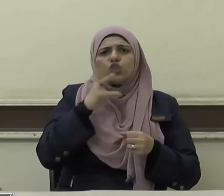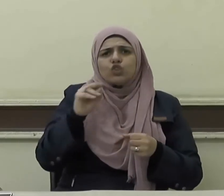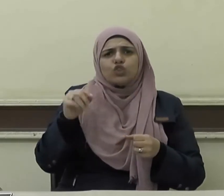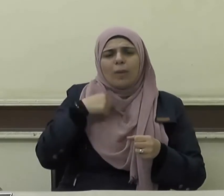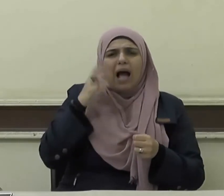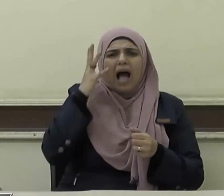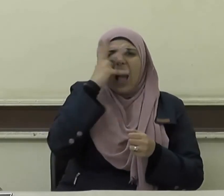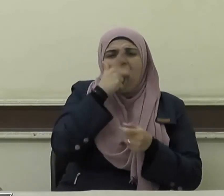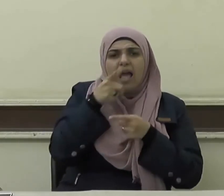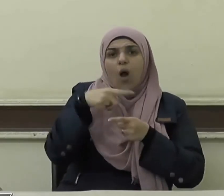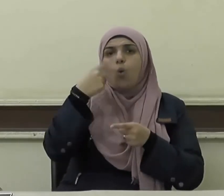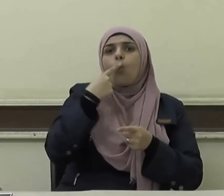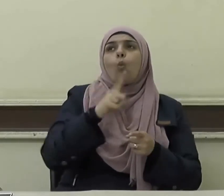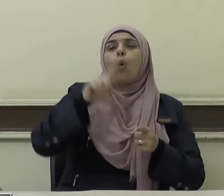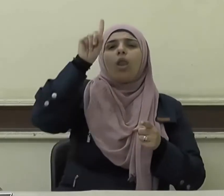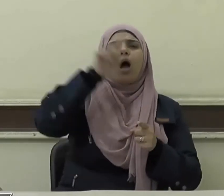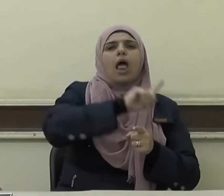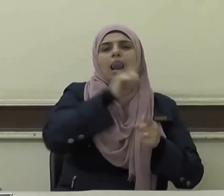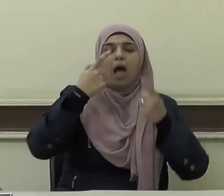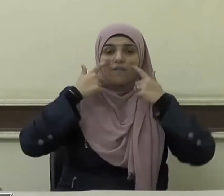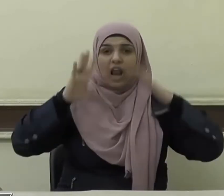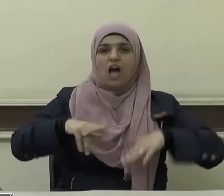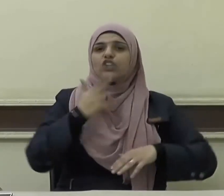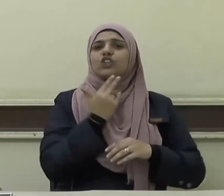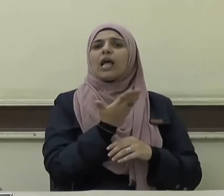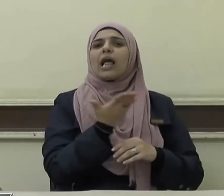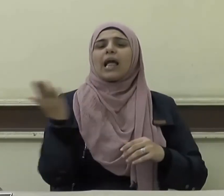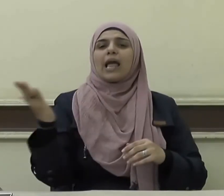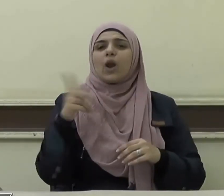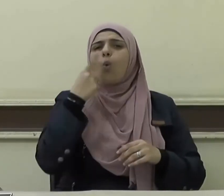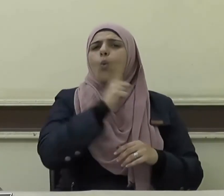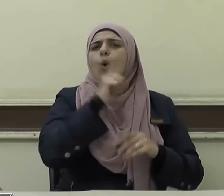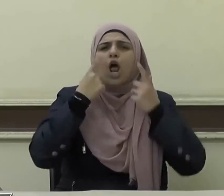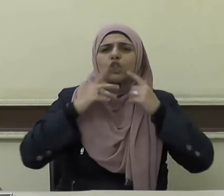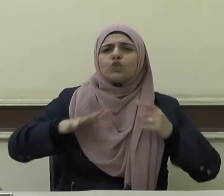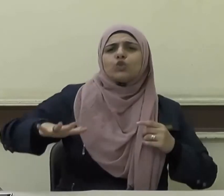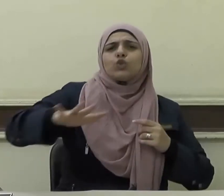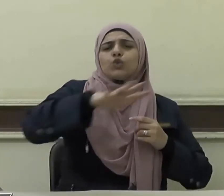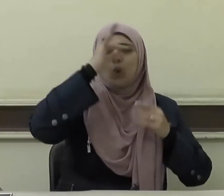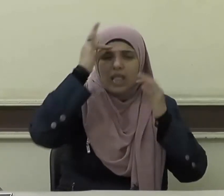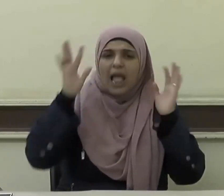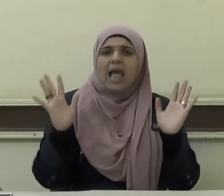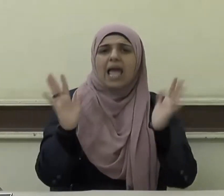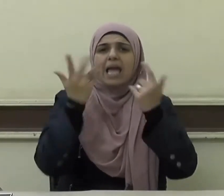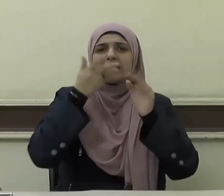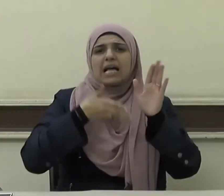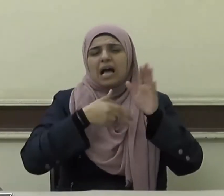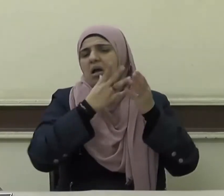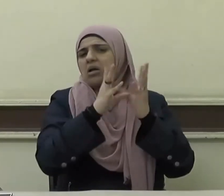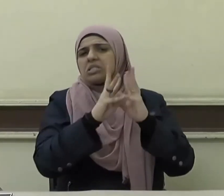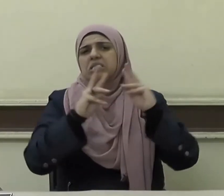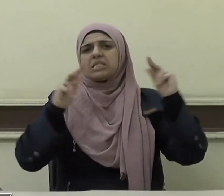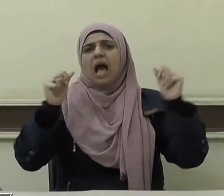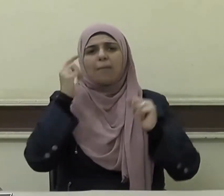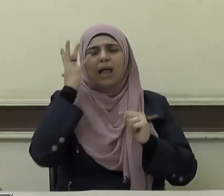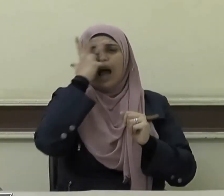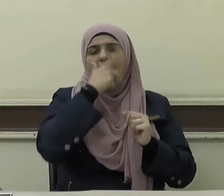فلا والله ما في العيش خير ولا الدنيا إذا ذهب الحياء